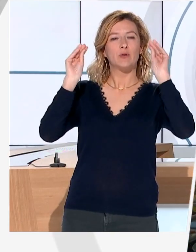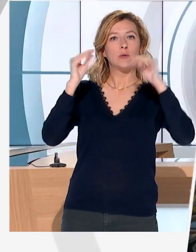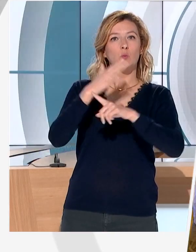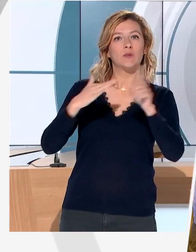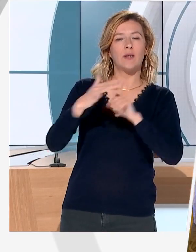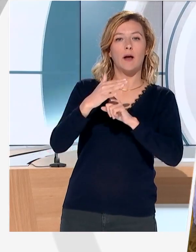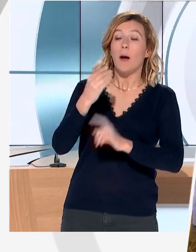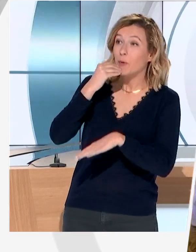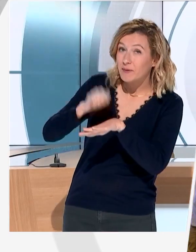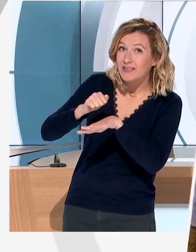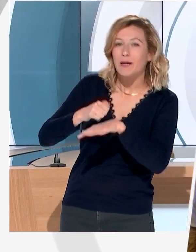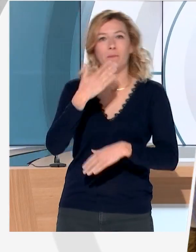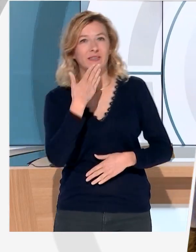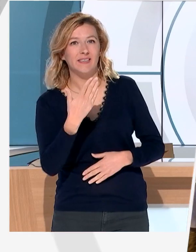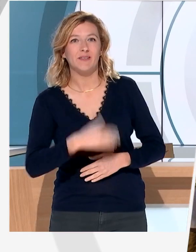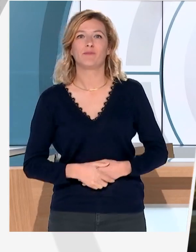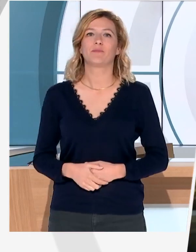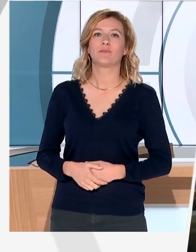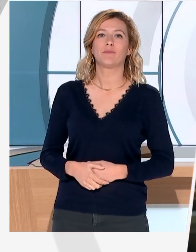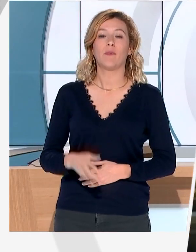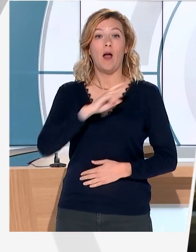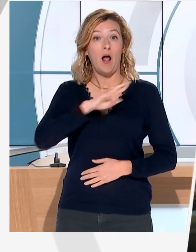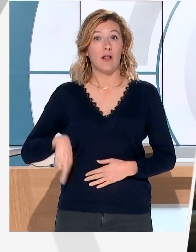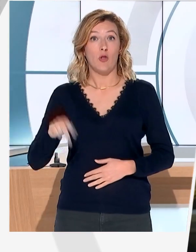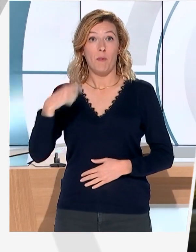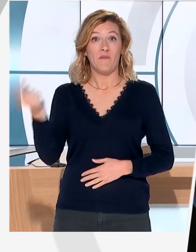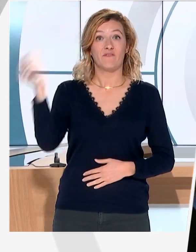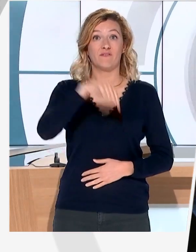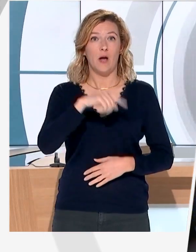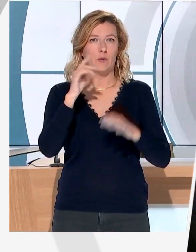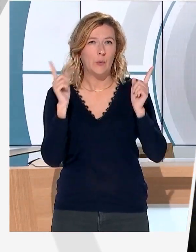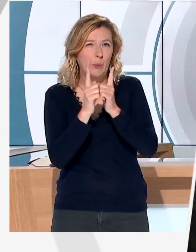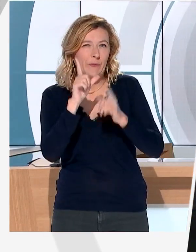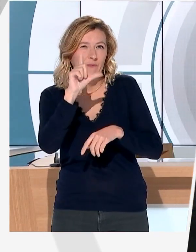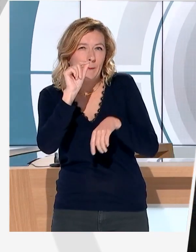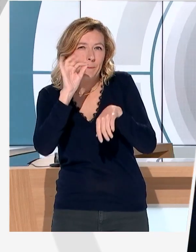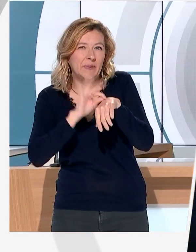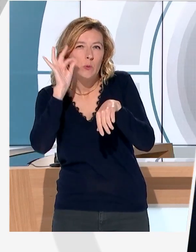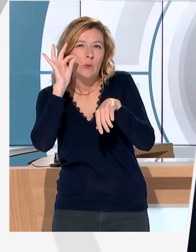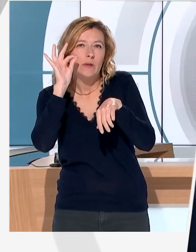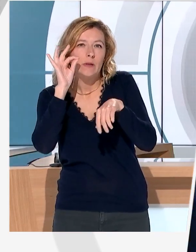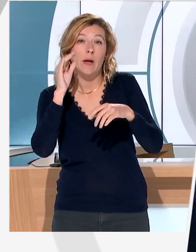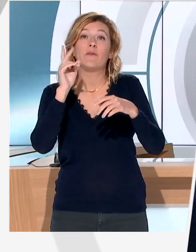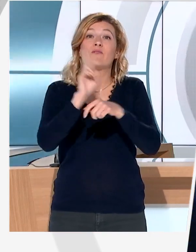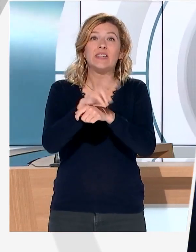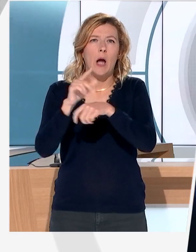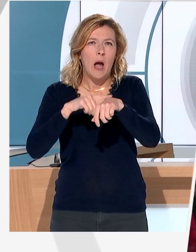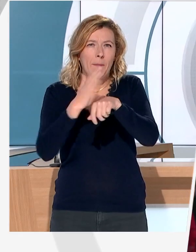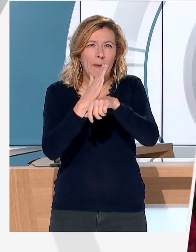La reine devait venir 20 petites minutes. Une visite préparée pendant des semaines, jusque dans les moindres détails. Je crois que je l'aurais de toute façon